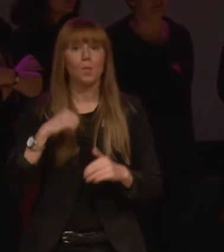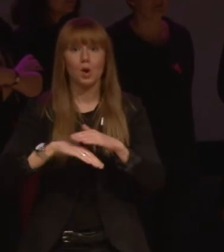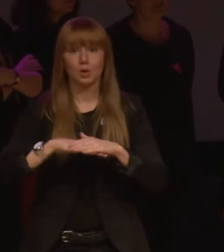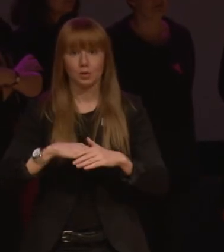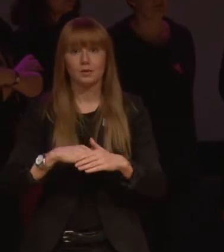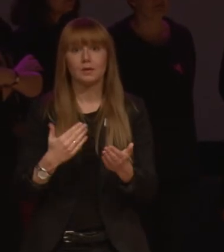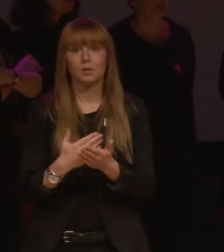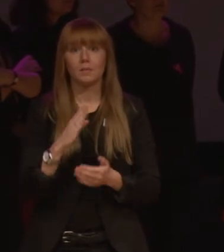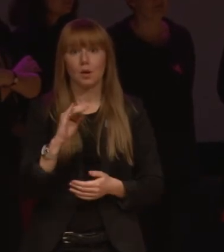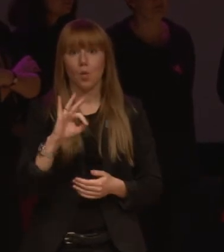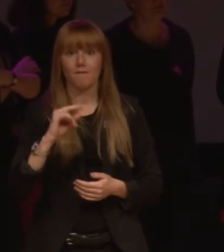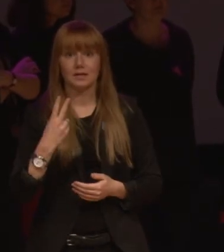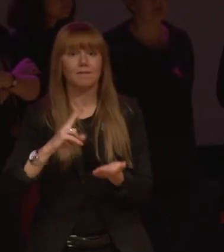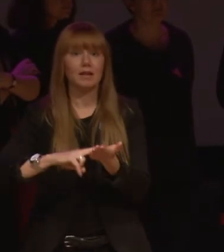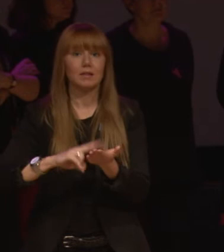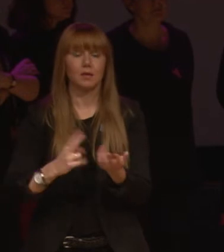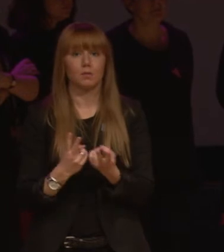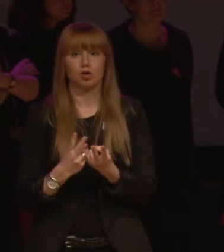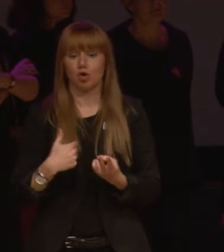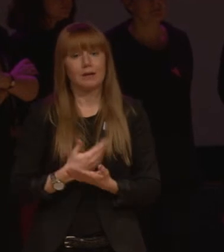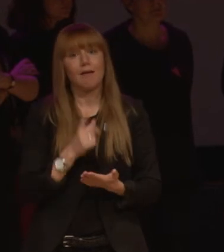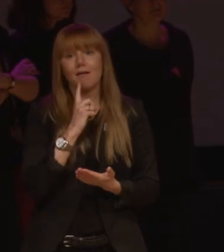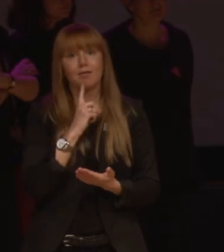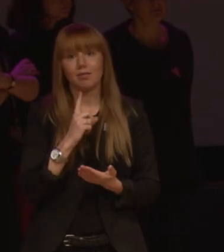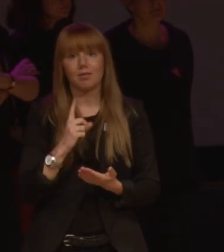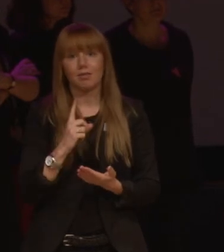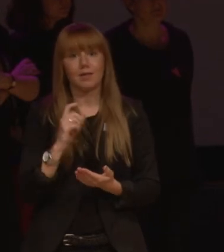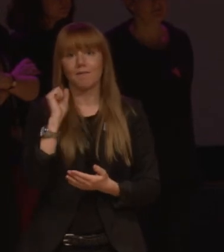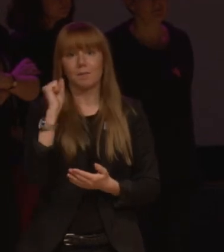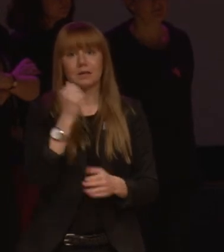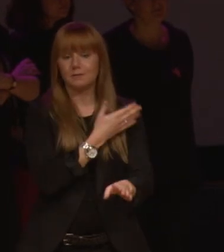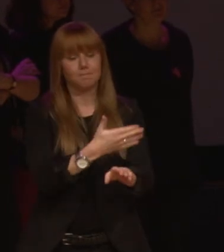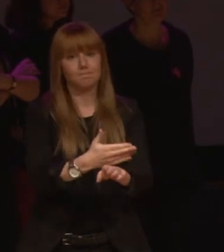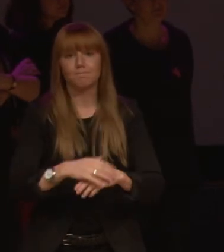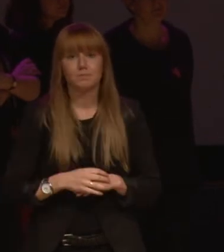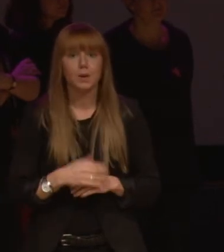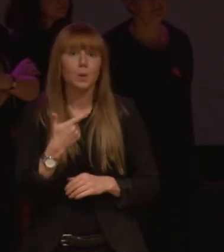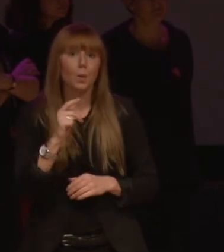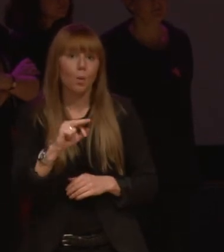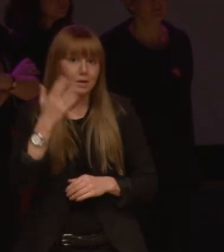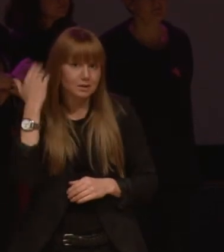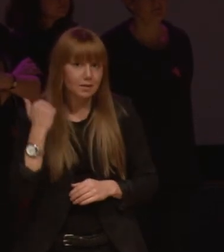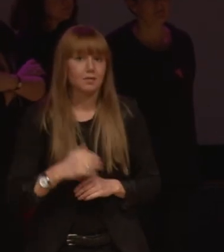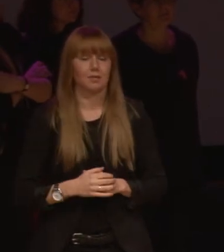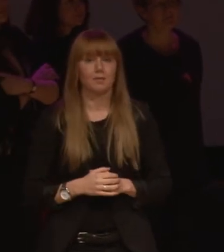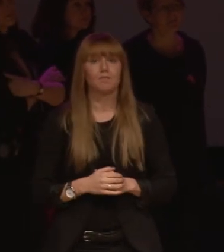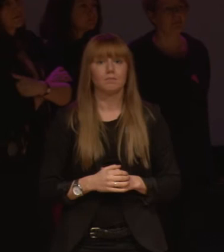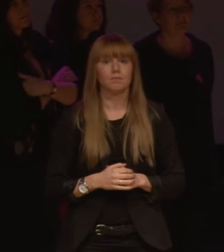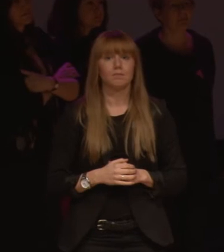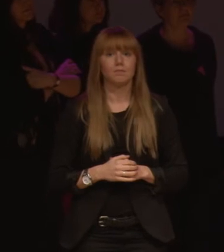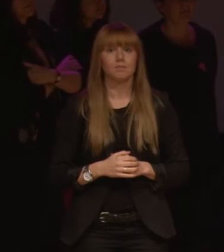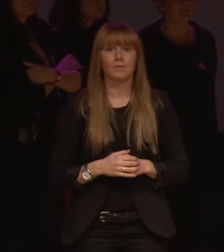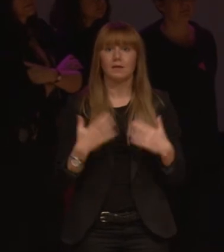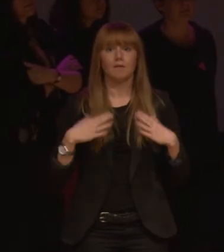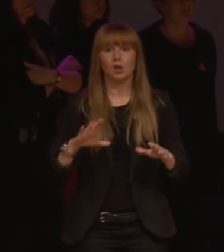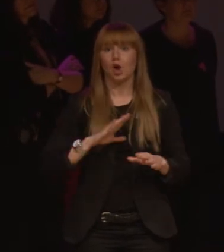jobbalsvittnen, vilket innebär att jag inte alltid har varit feminist. För sju år sedan så ville jag inte ha